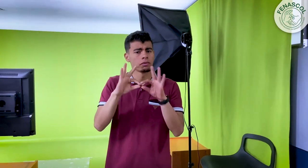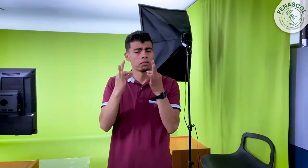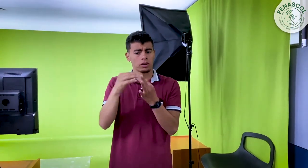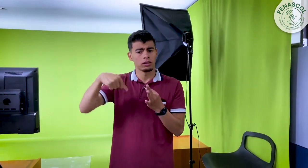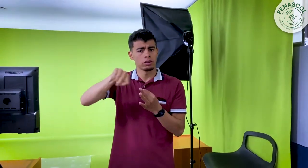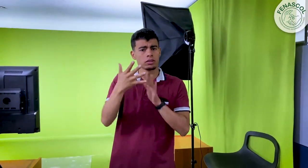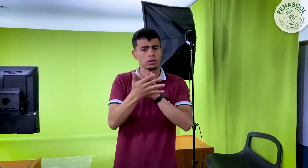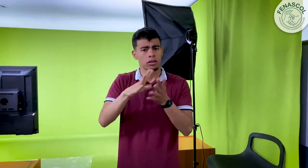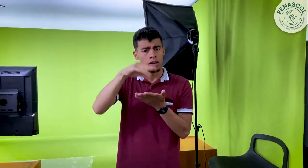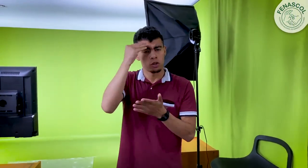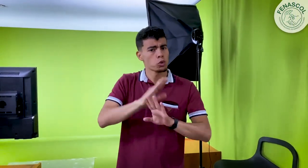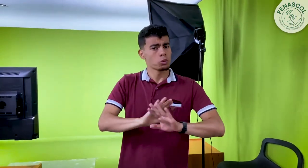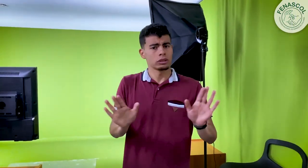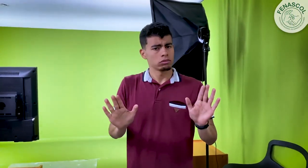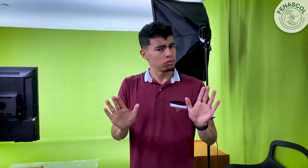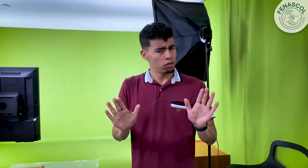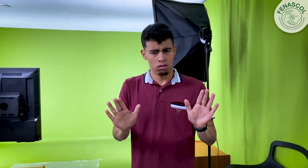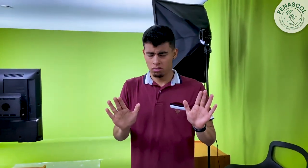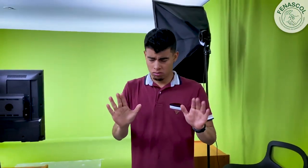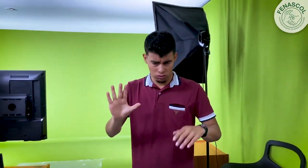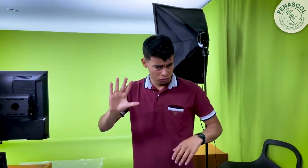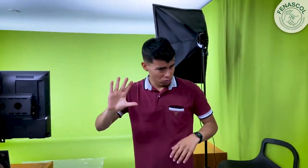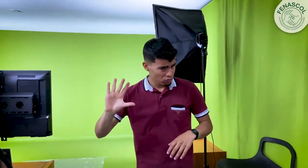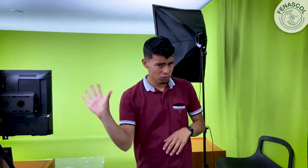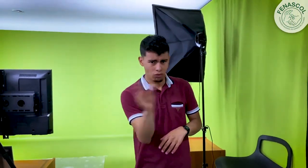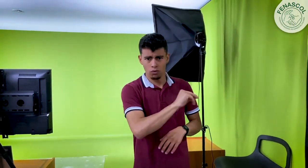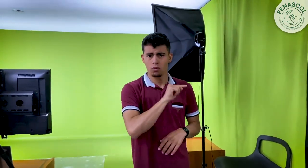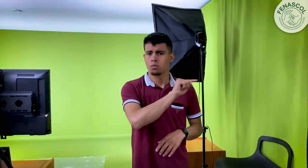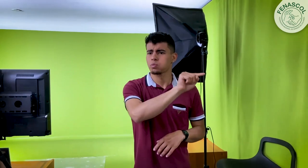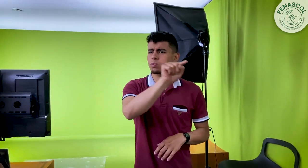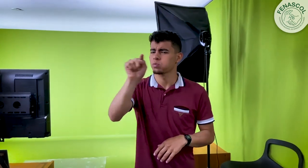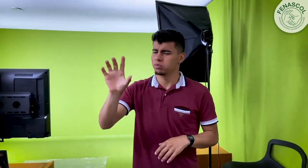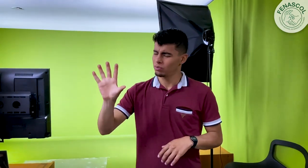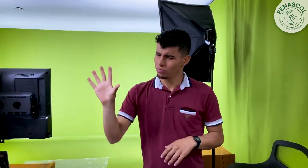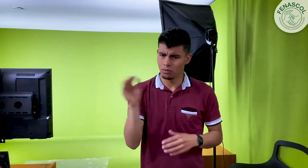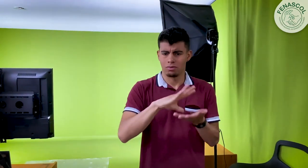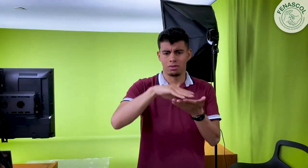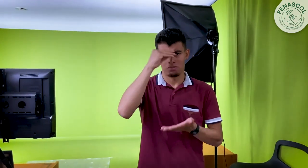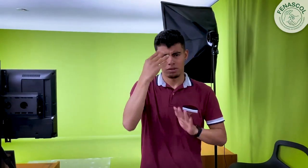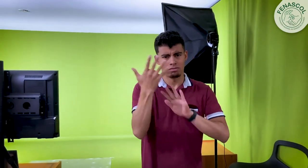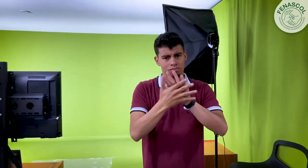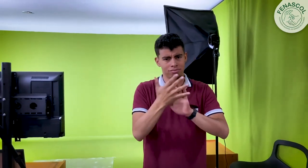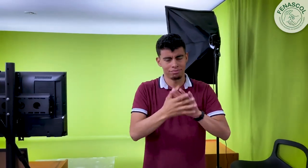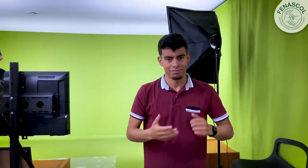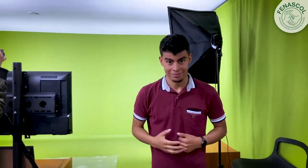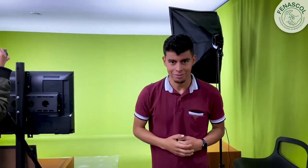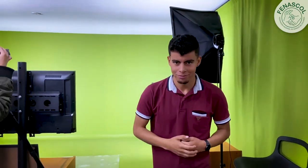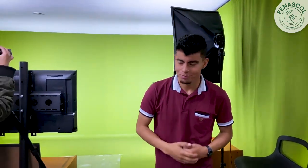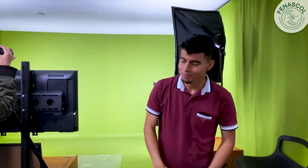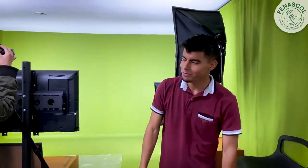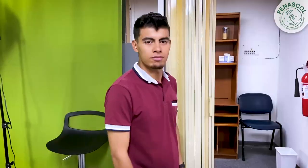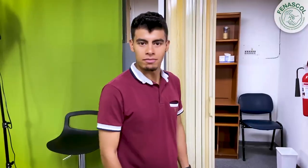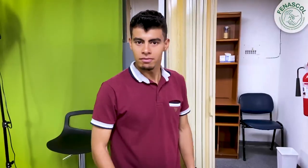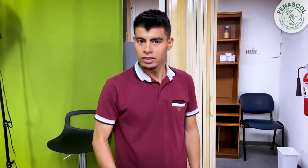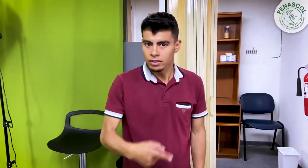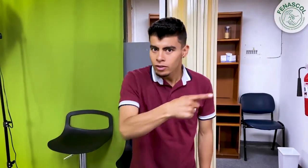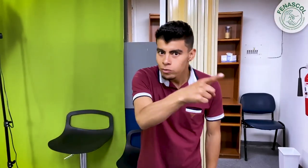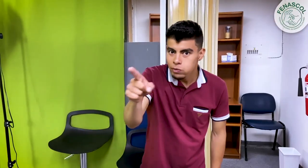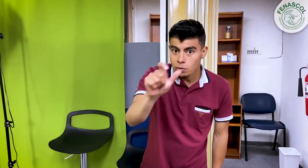familiares de personas sordas deben aprender lengua de señas, todos pueden aprender lengua de señas colombiana. ¿Y ustedes, como personas